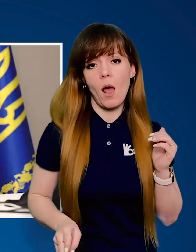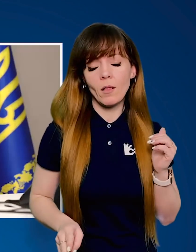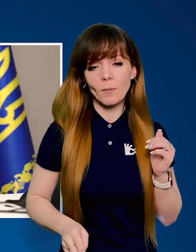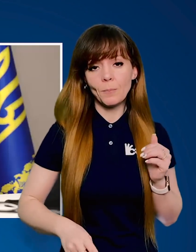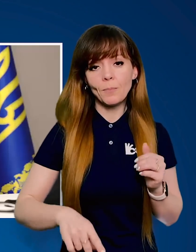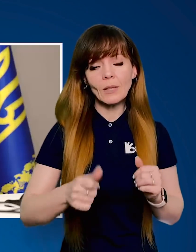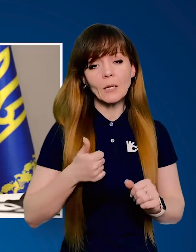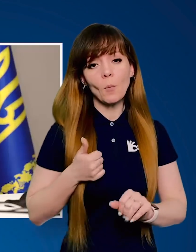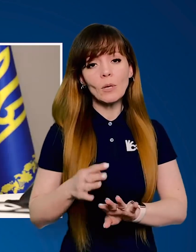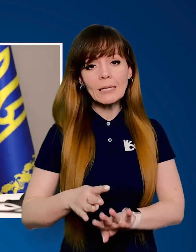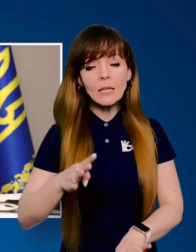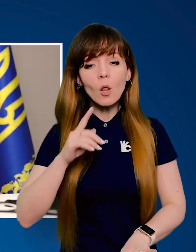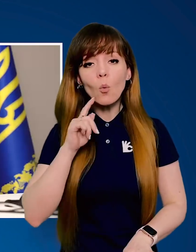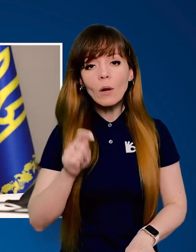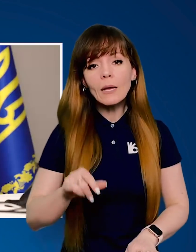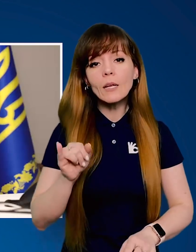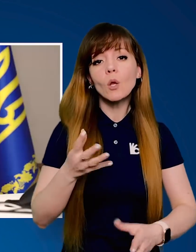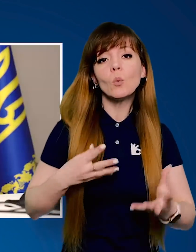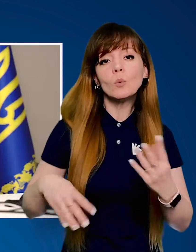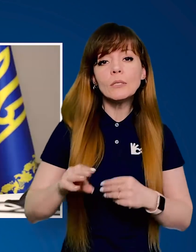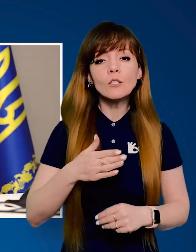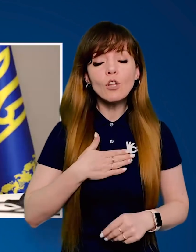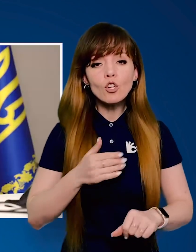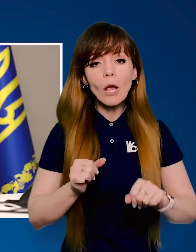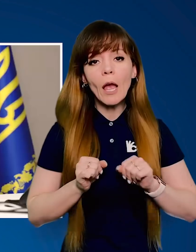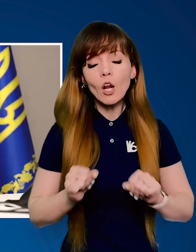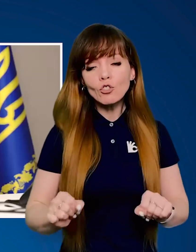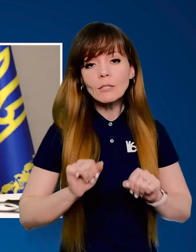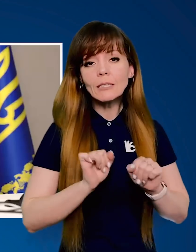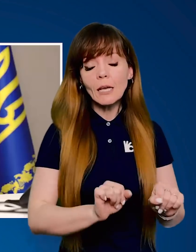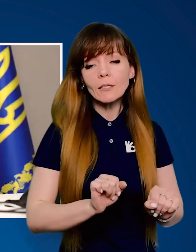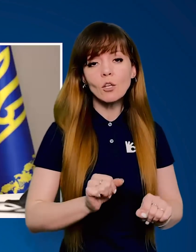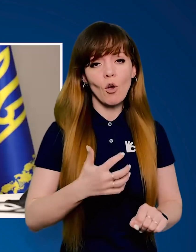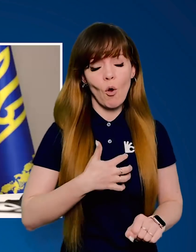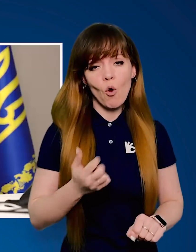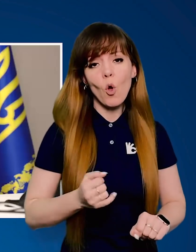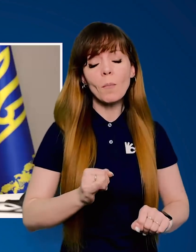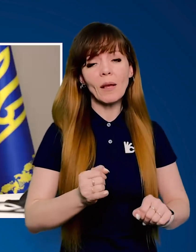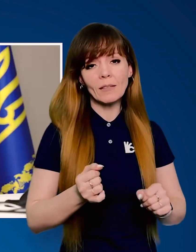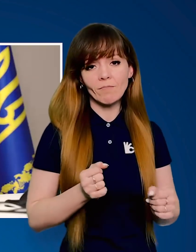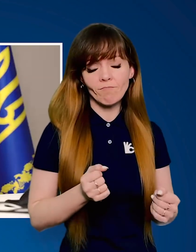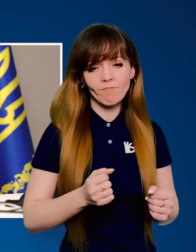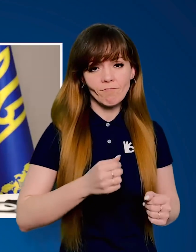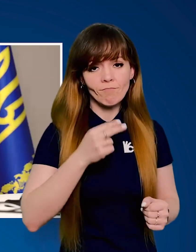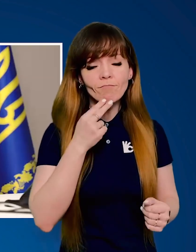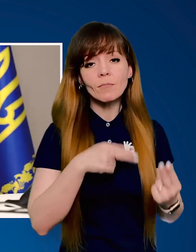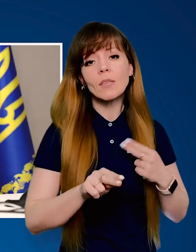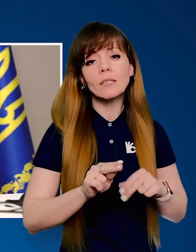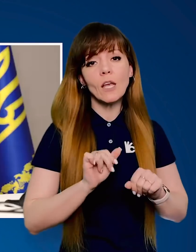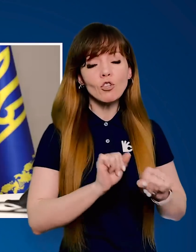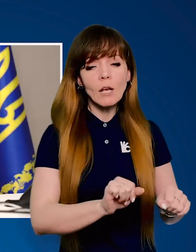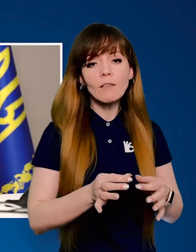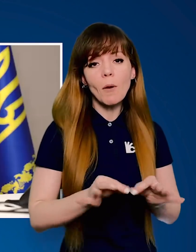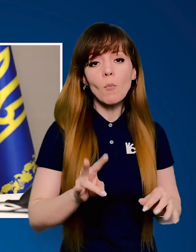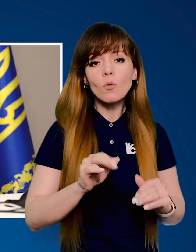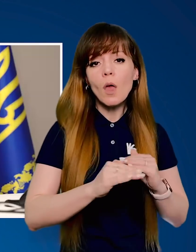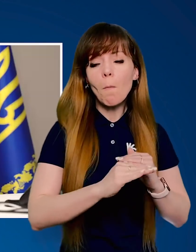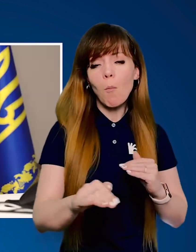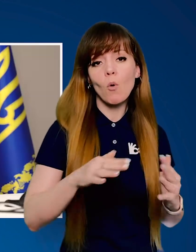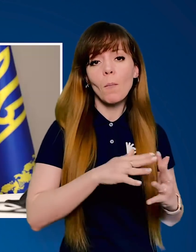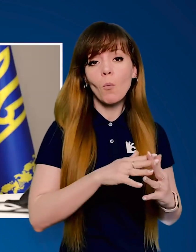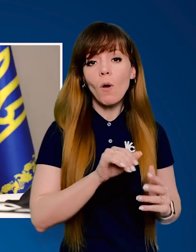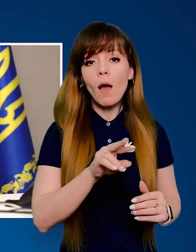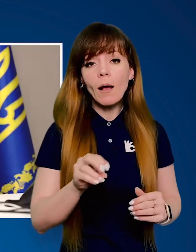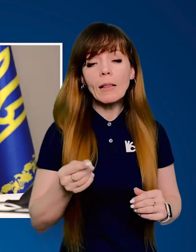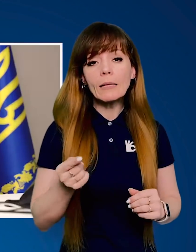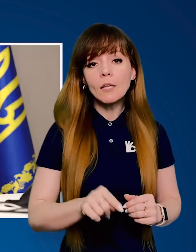Збройні сили України та усі наші героїчні захисники хоробро і твердо захищають свободу на полі бою. Але